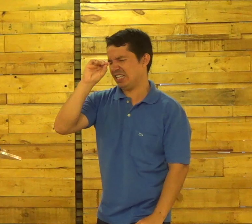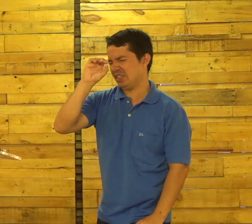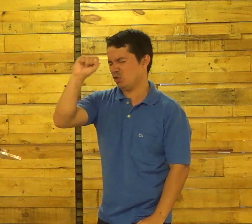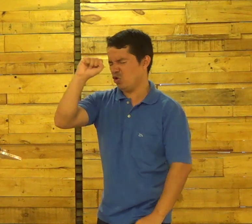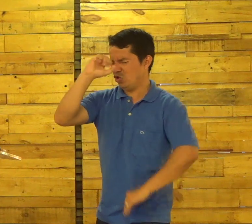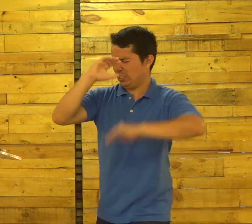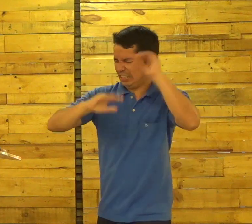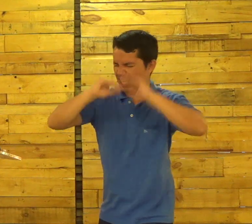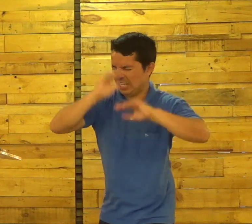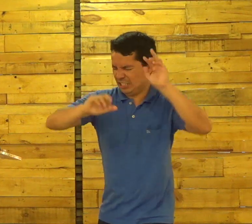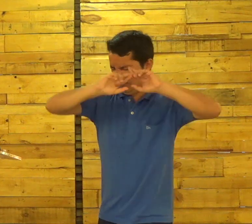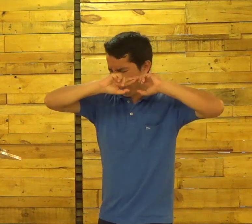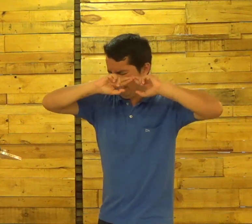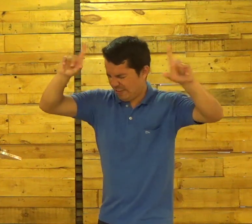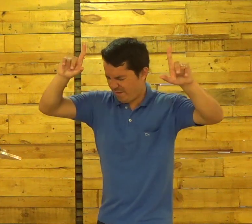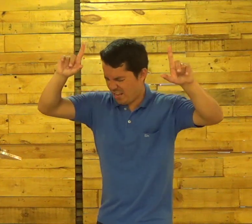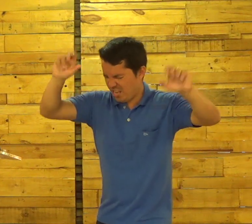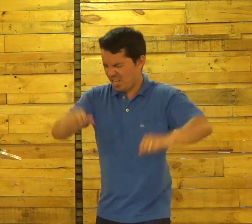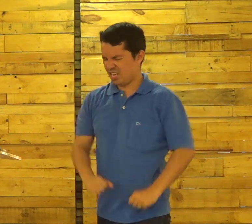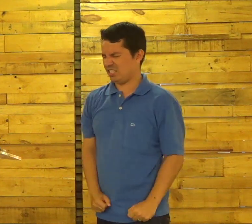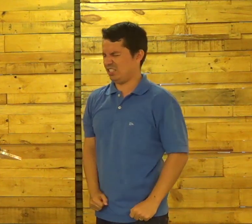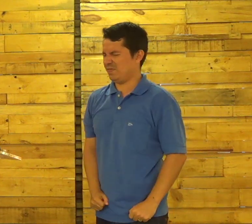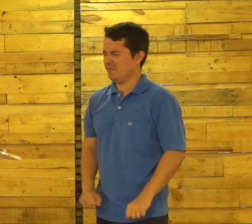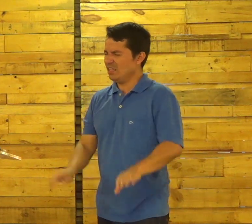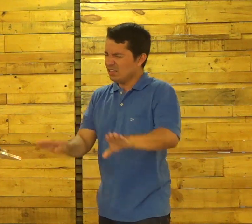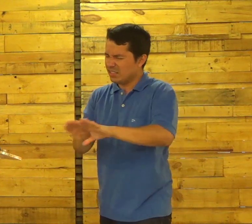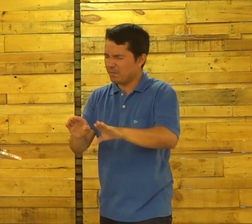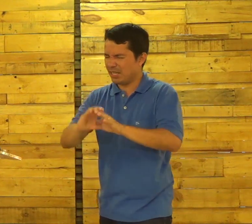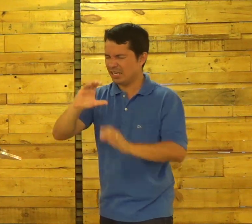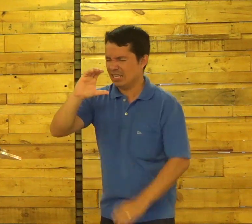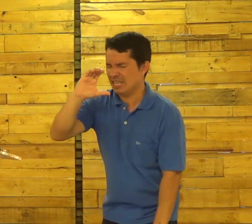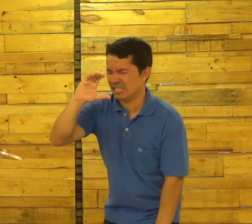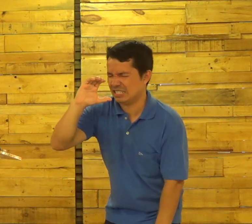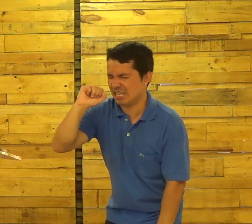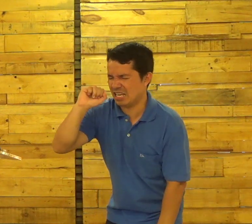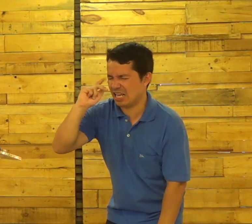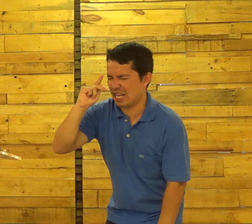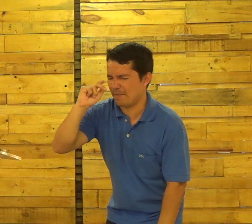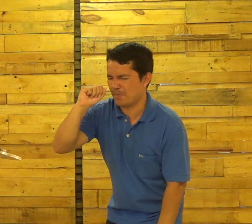Me dá Profissões Nos dá Profissões Nos dá Senhor